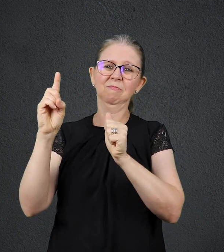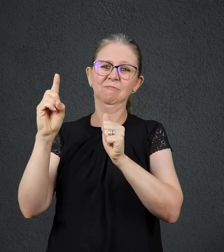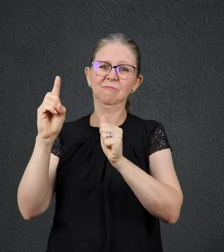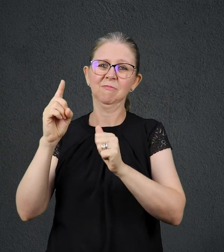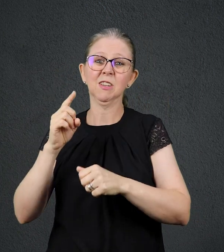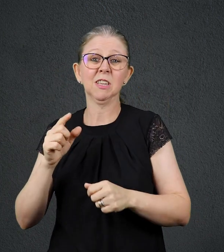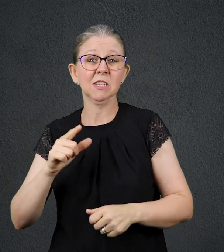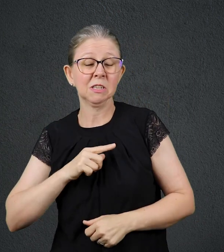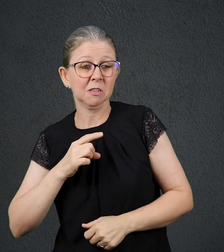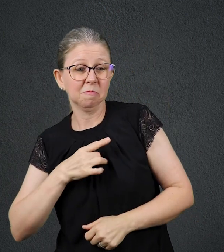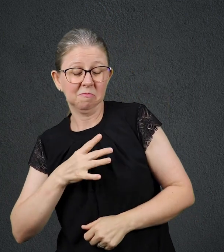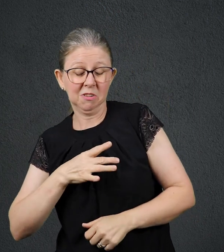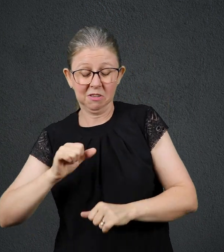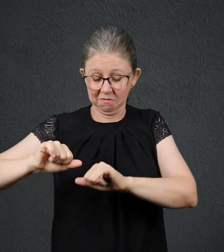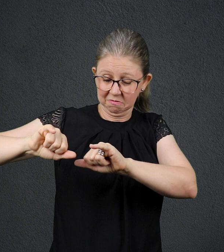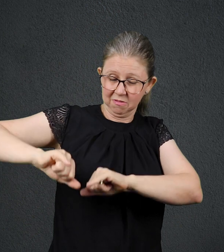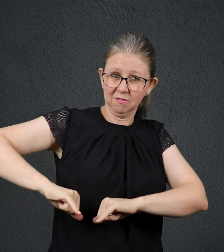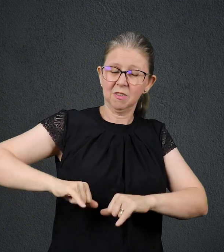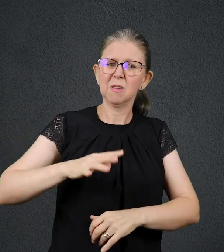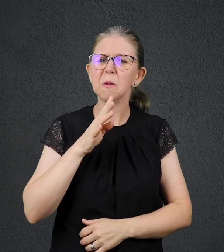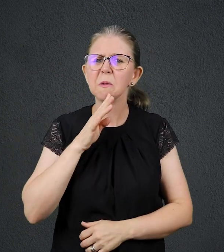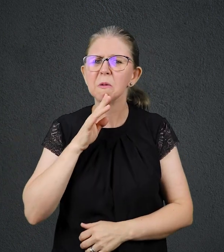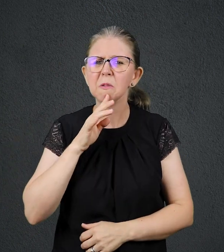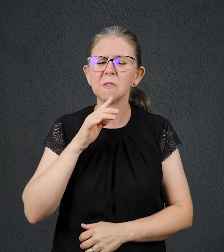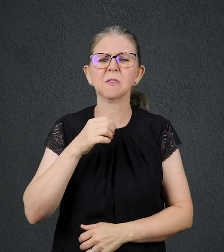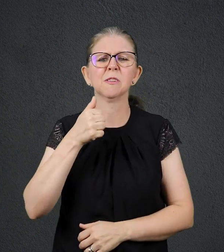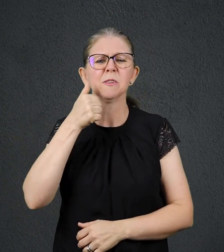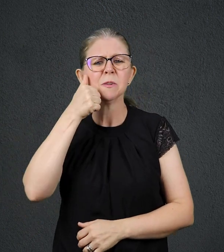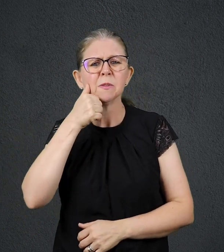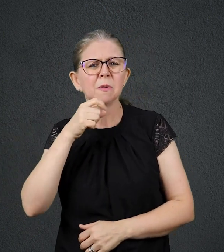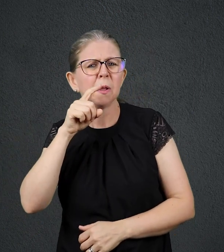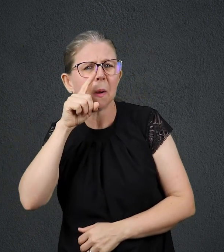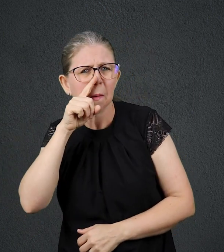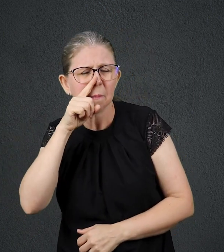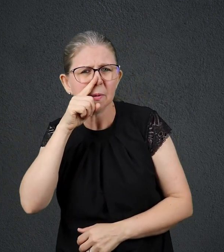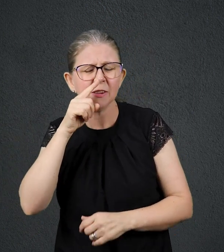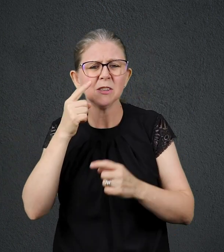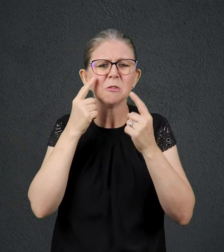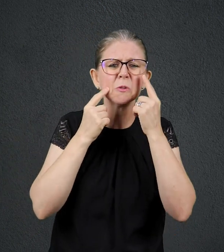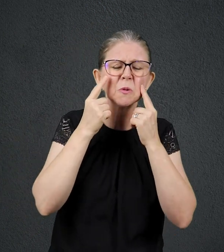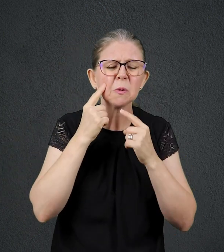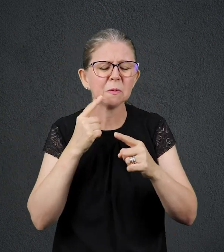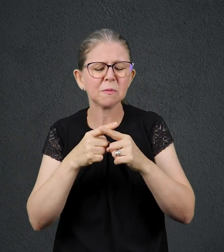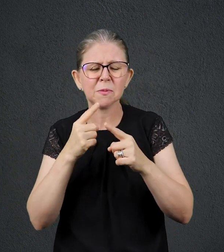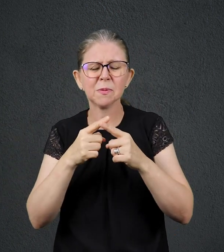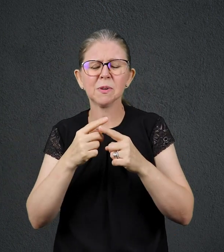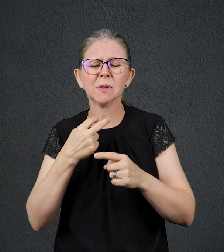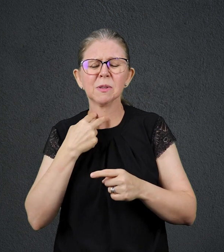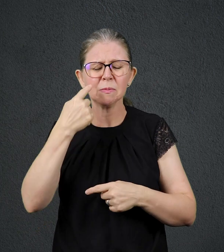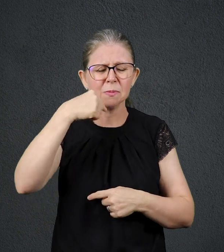Conheço uma mãe que chorou amargamente quando não pôde estar presente no sepultamento de seu querido filho e mesmo assim,